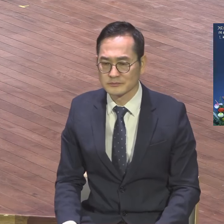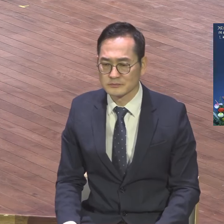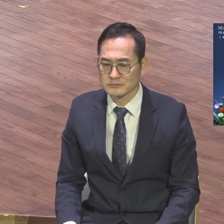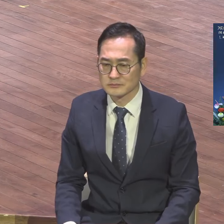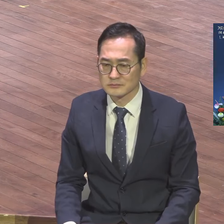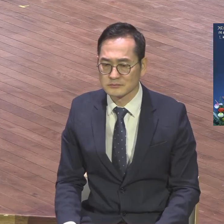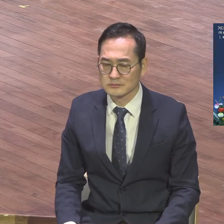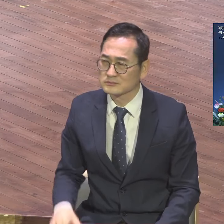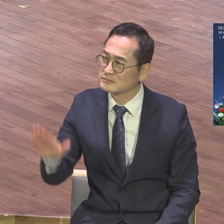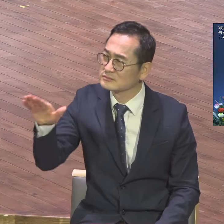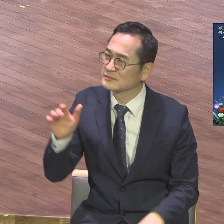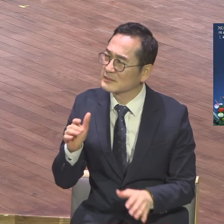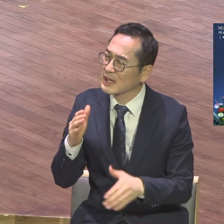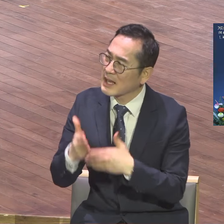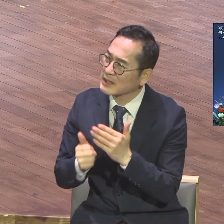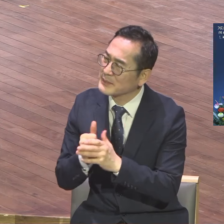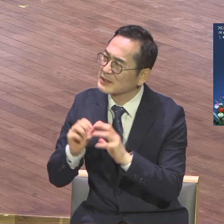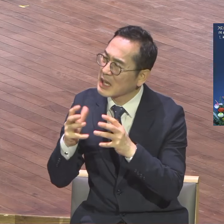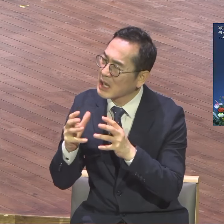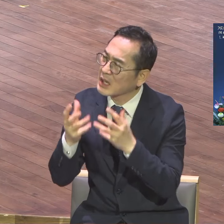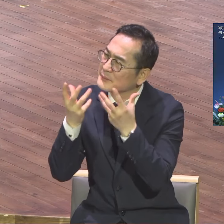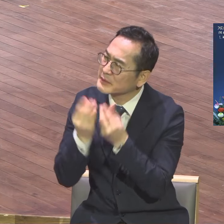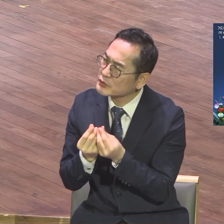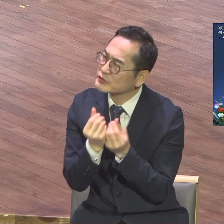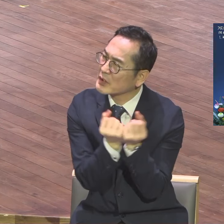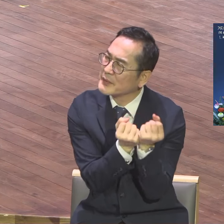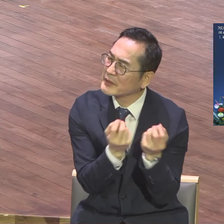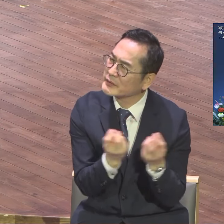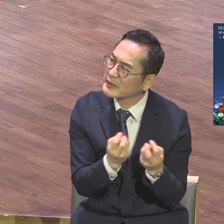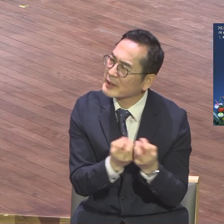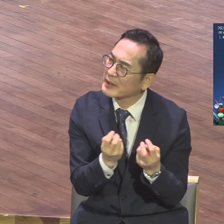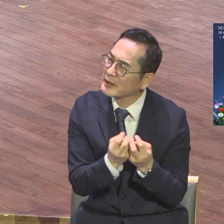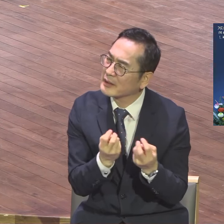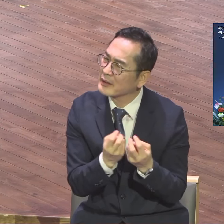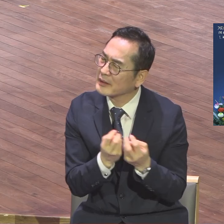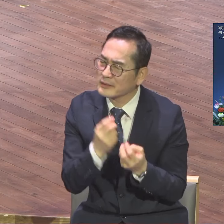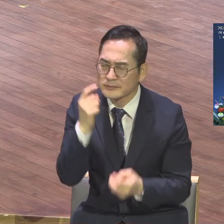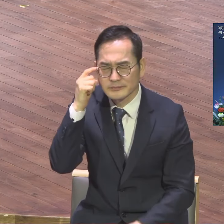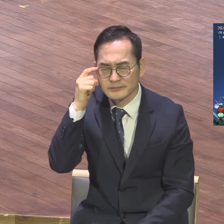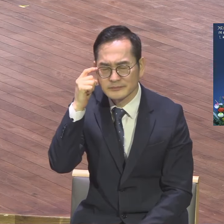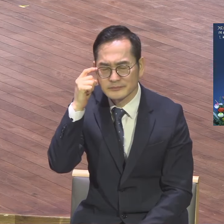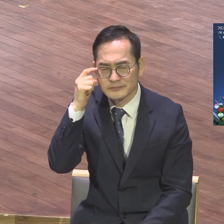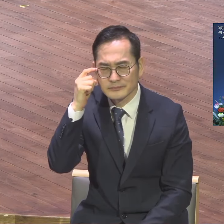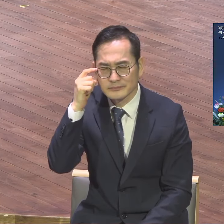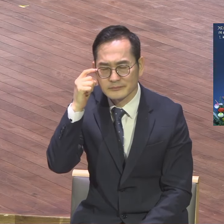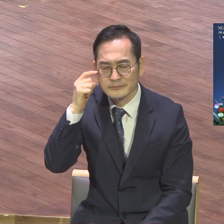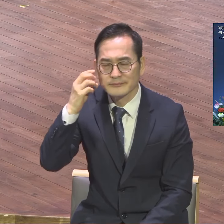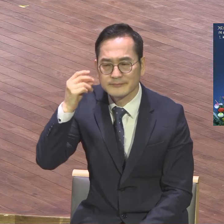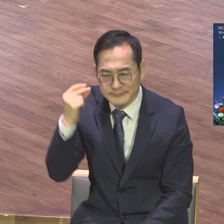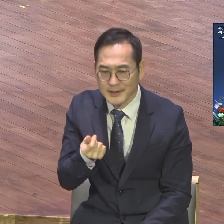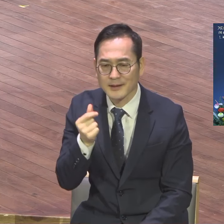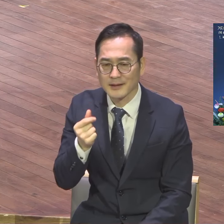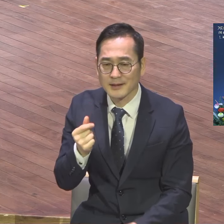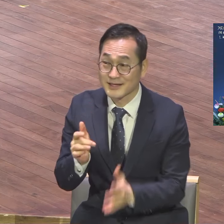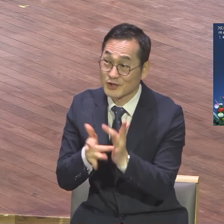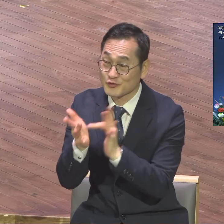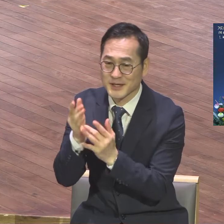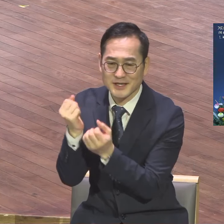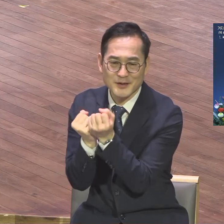내리려 할까 하다가 개다시 비유로 말씀하셨습니다. 예수님께서 말씀하신 개다시 비유는 우리에게 잘